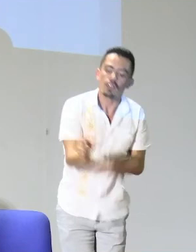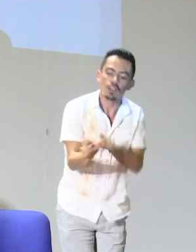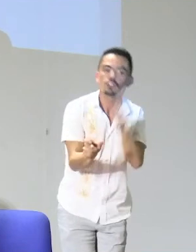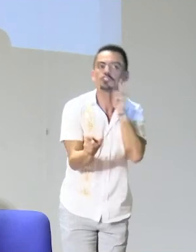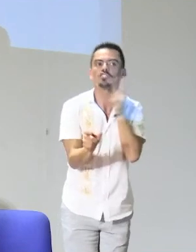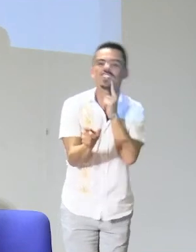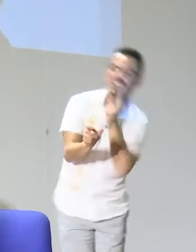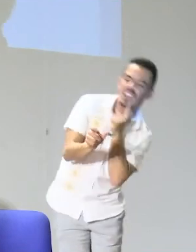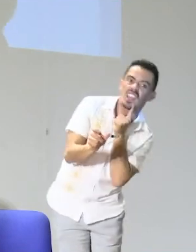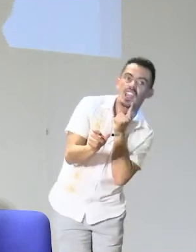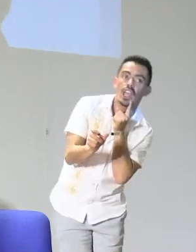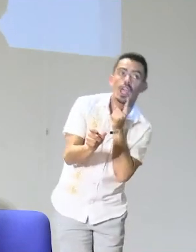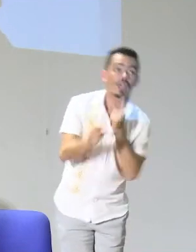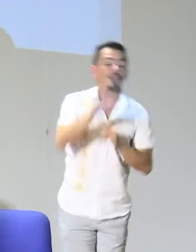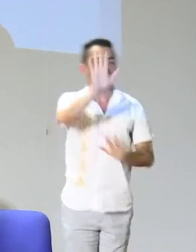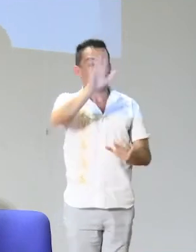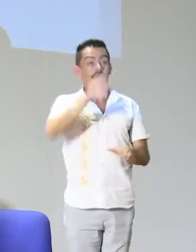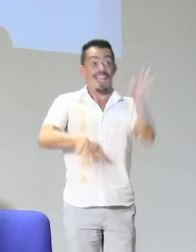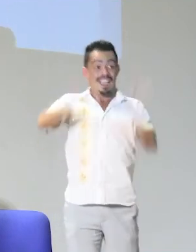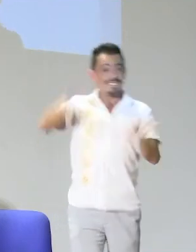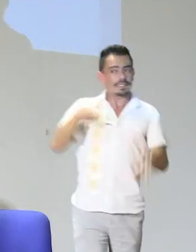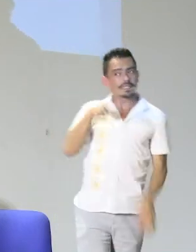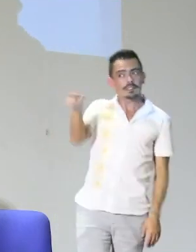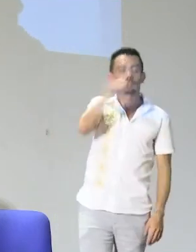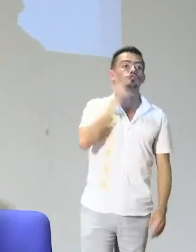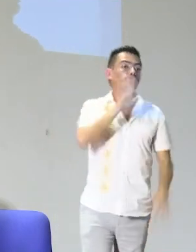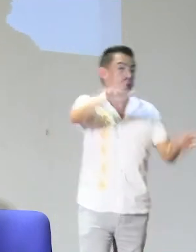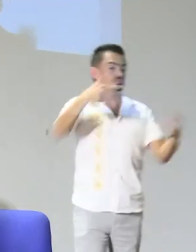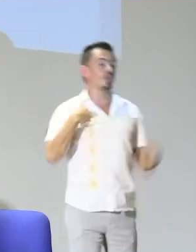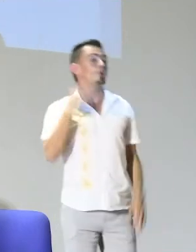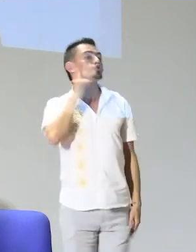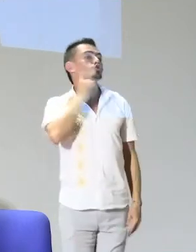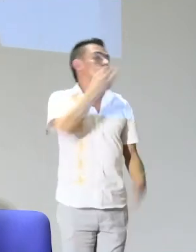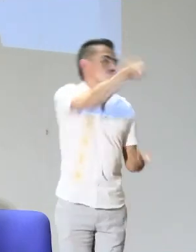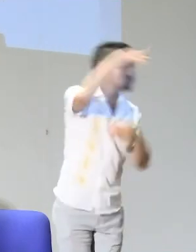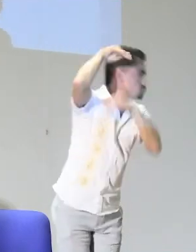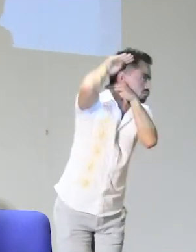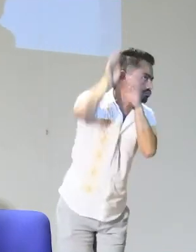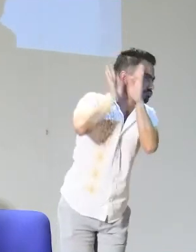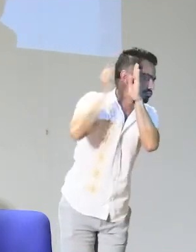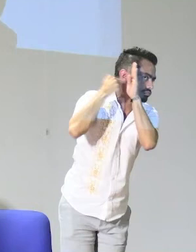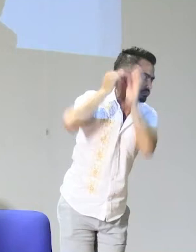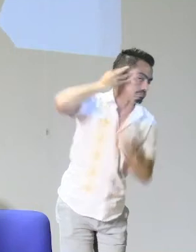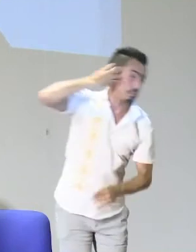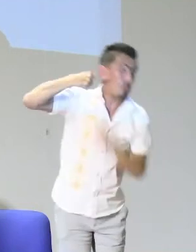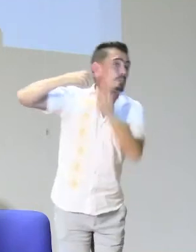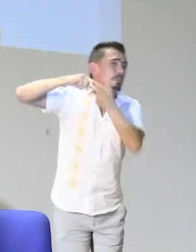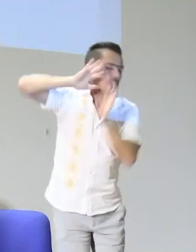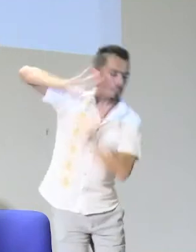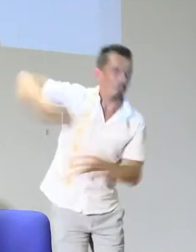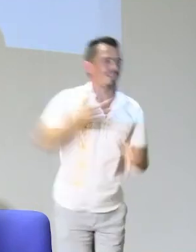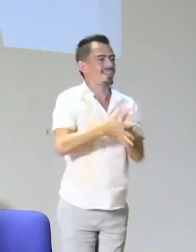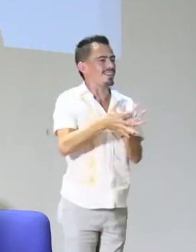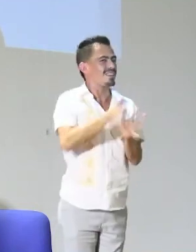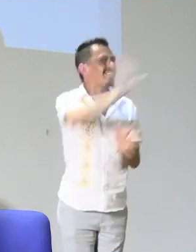aclaraciones y separaciones claras de quién es una persona sorda, de quién es el modelo como tal que está